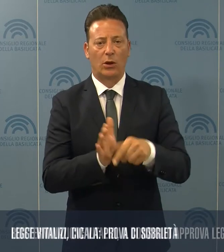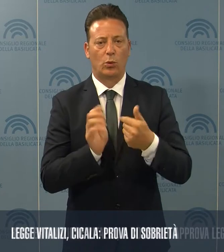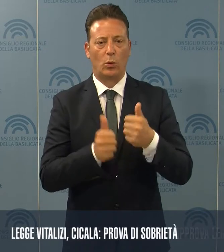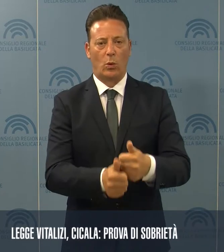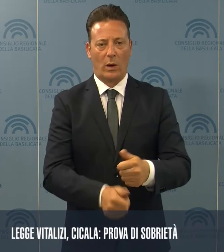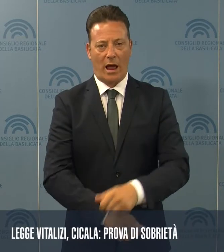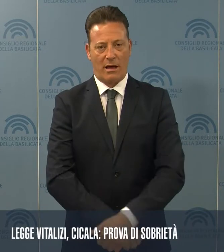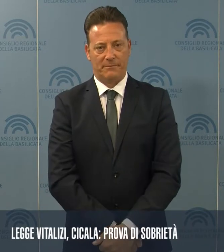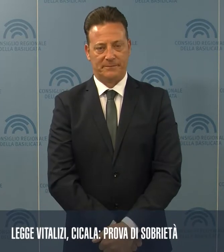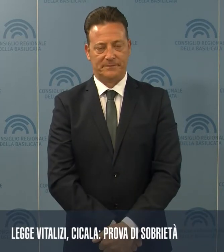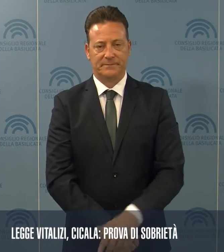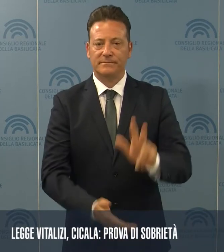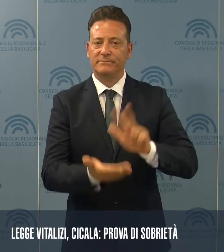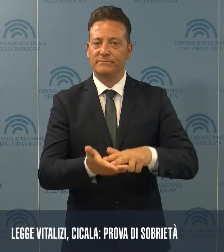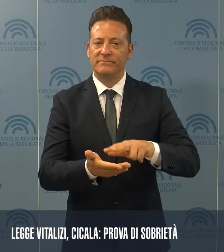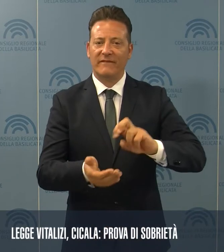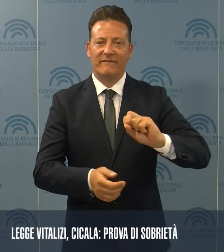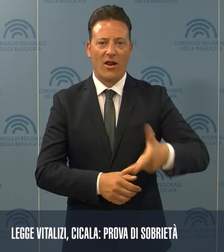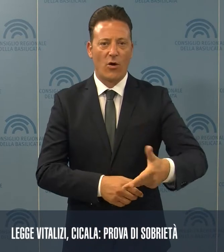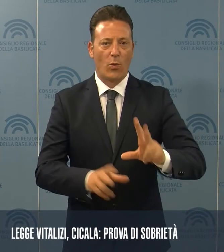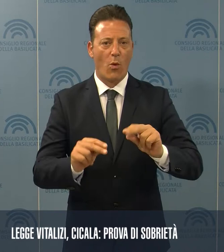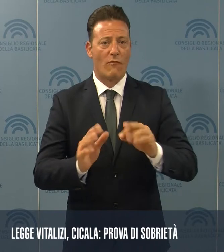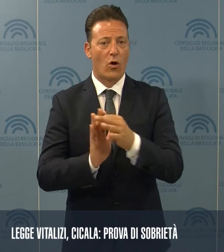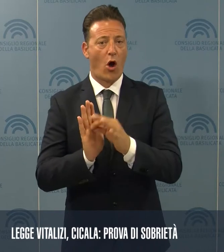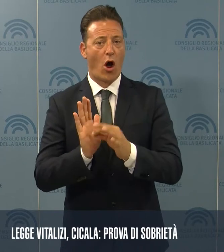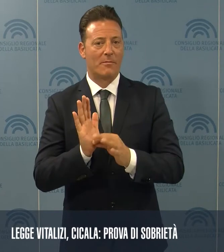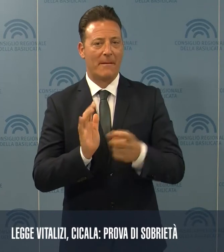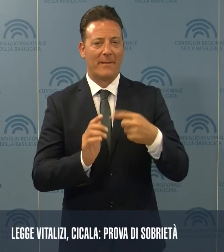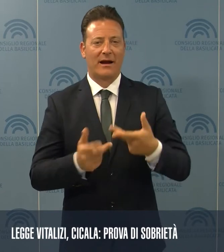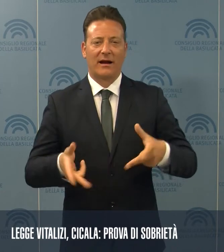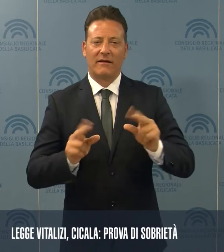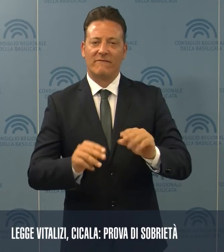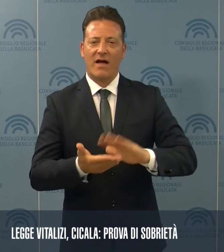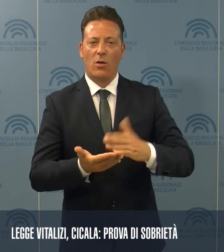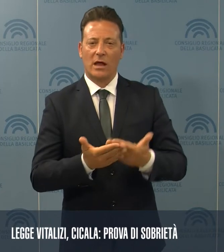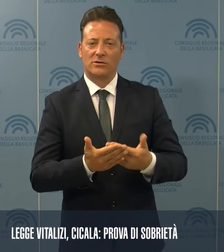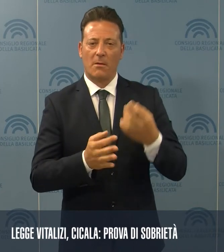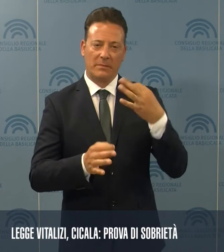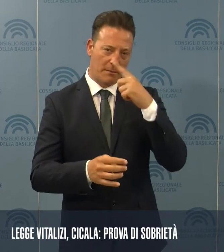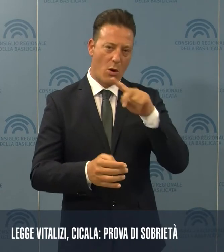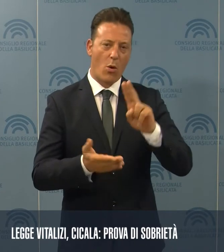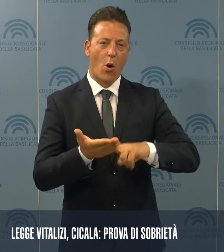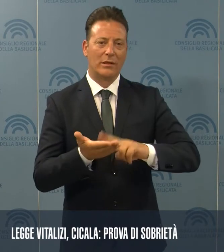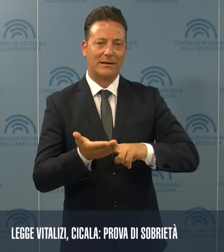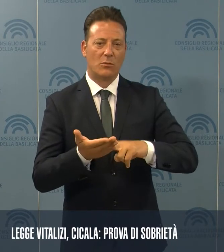Approvando rapidamente le nuove norme per la rideterminazione su base contributiva dei vitalizzi